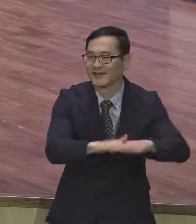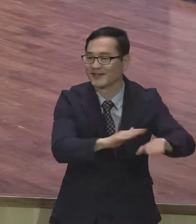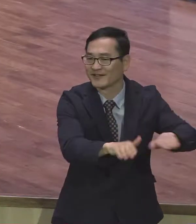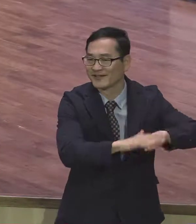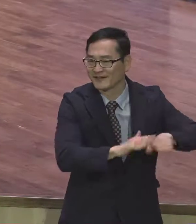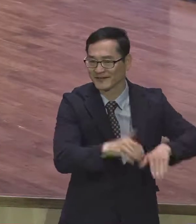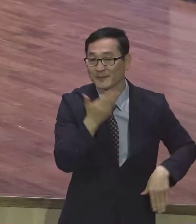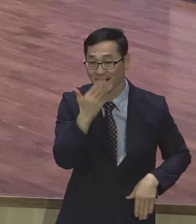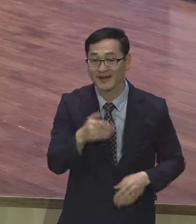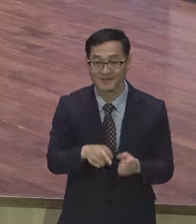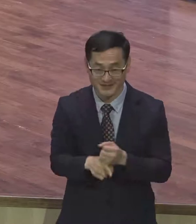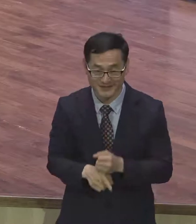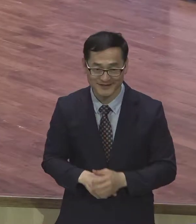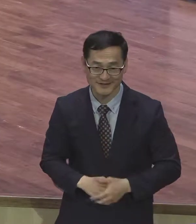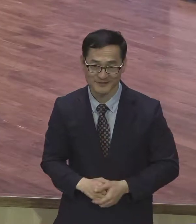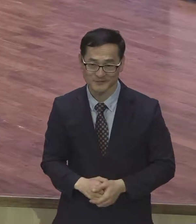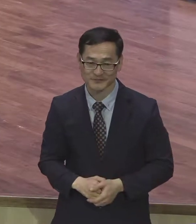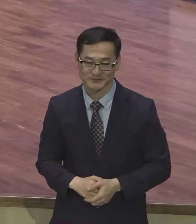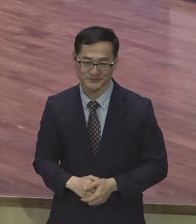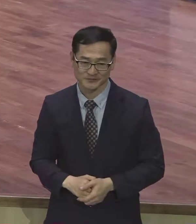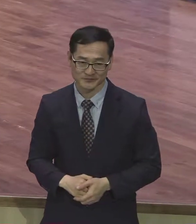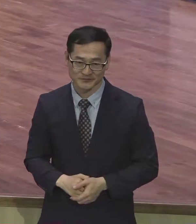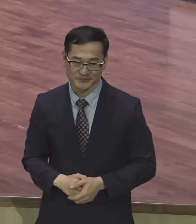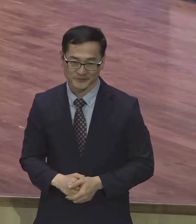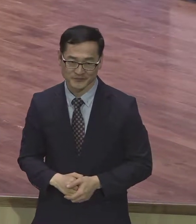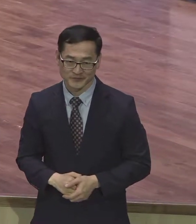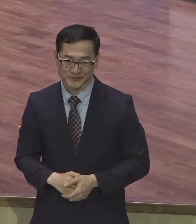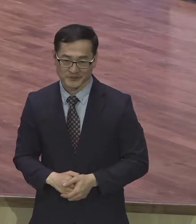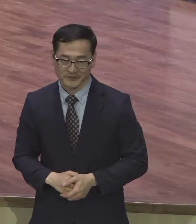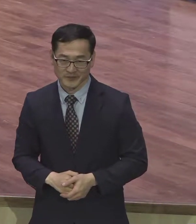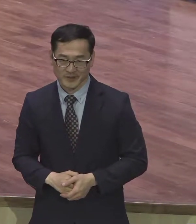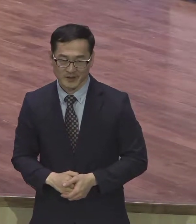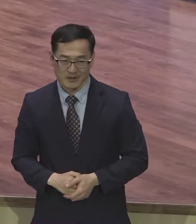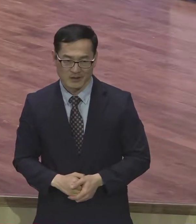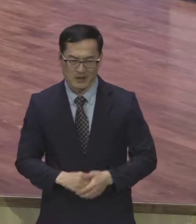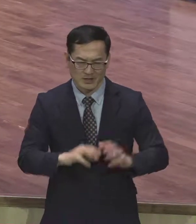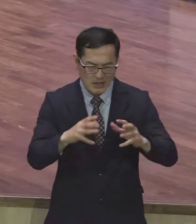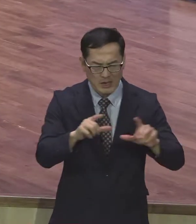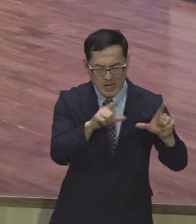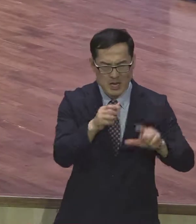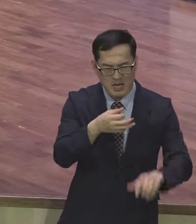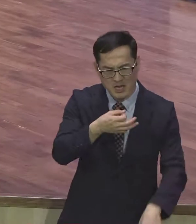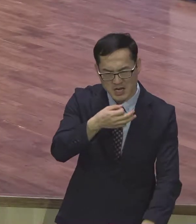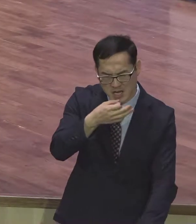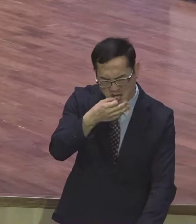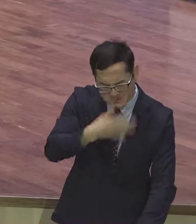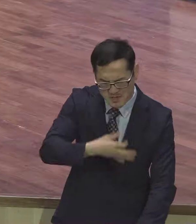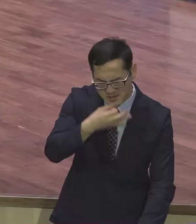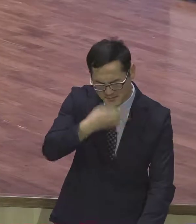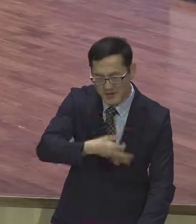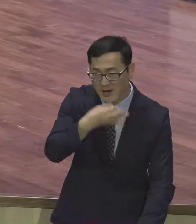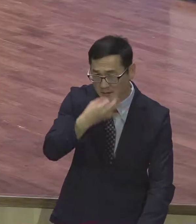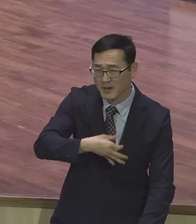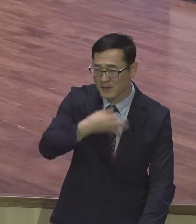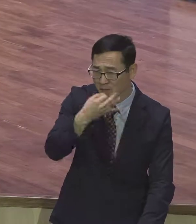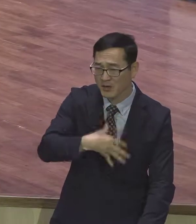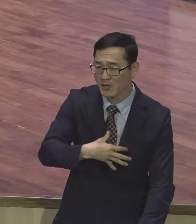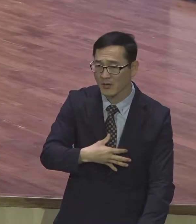살 수 있다 사는 게 힘들잖아요 굉장히 힘듭니다 뭐 보통 힘든 게